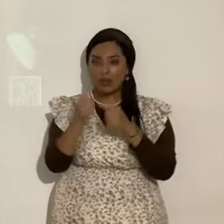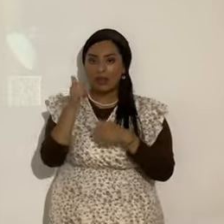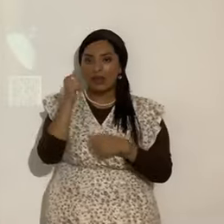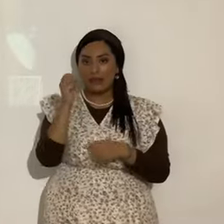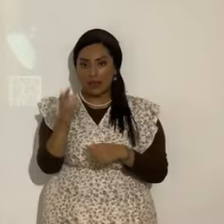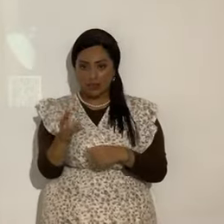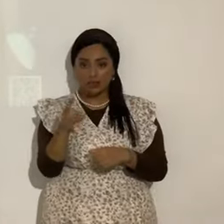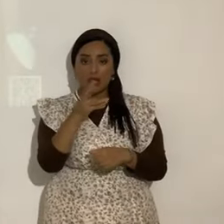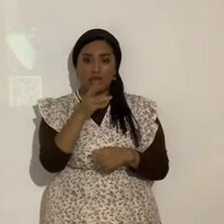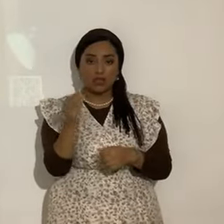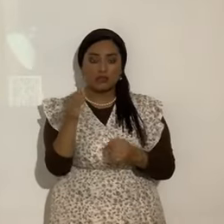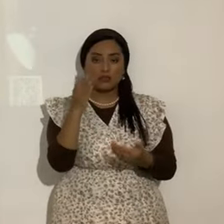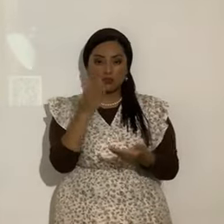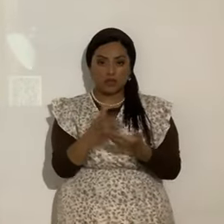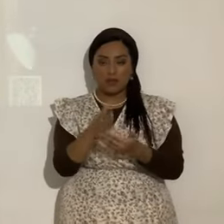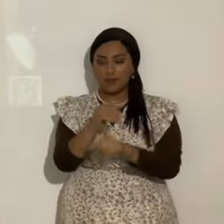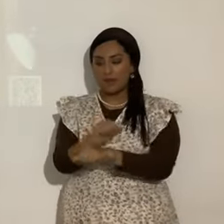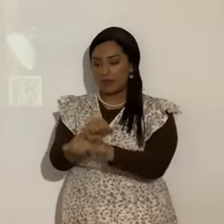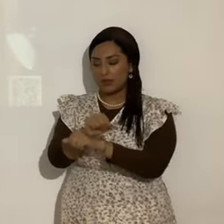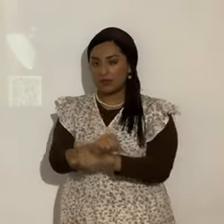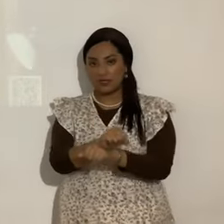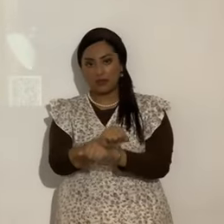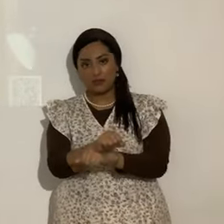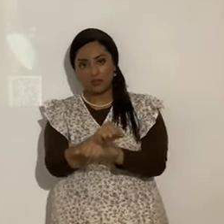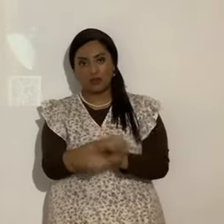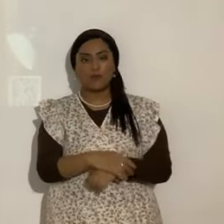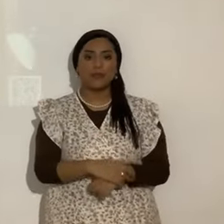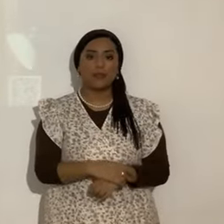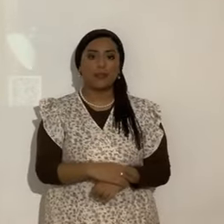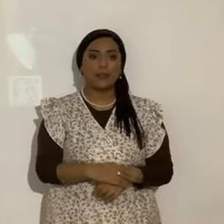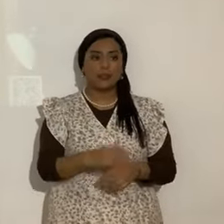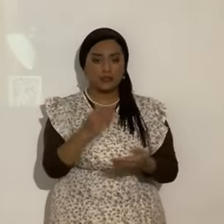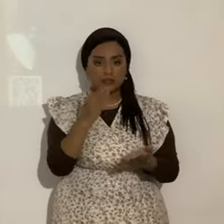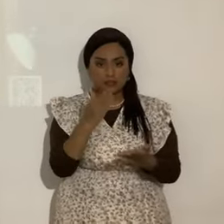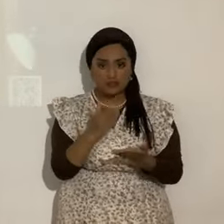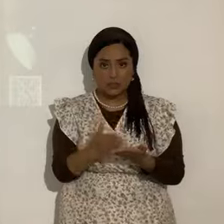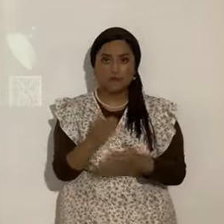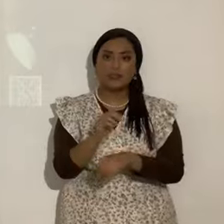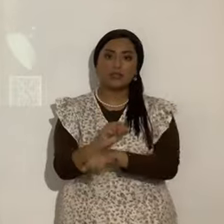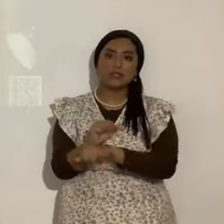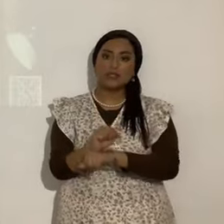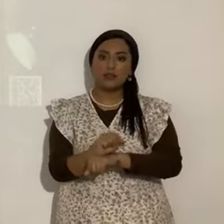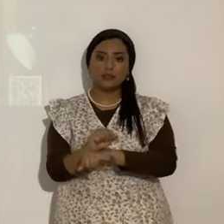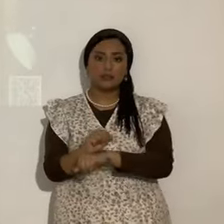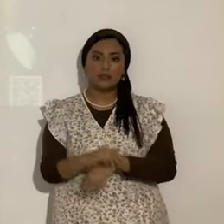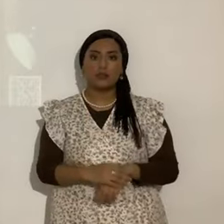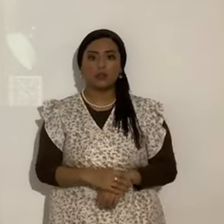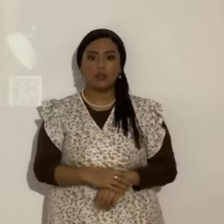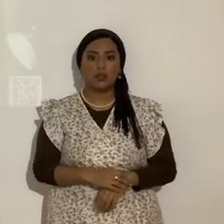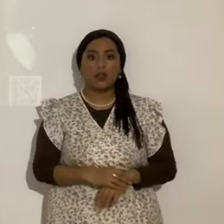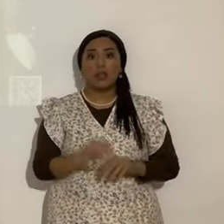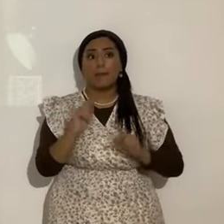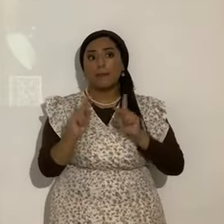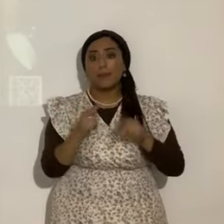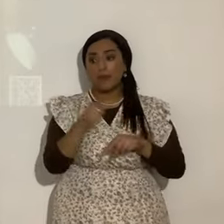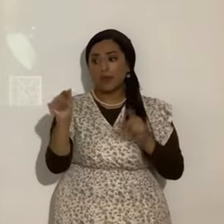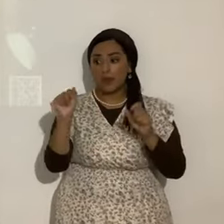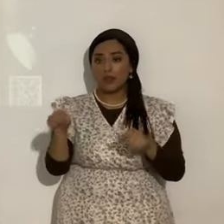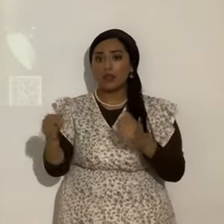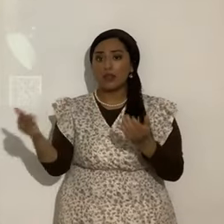y dejan de ser esclavos. Dejan de ser esclavos. Entonces, las personas pueden llegar a ser